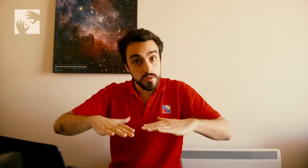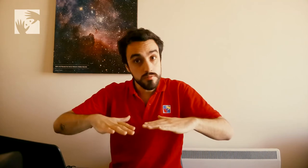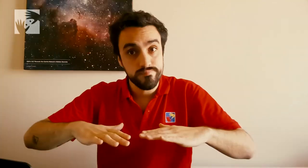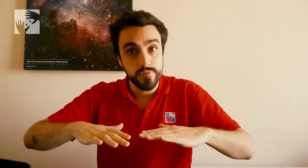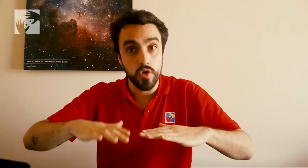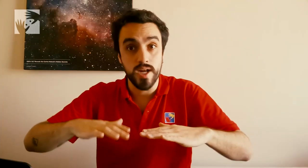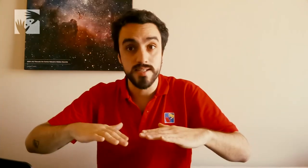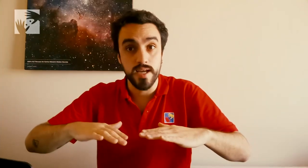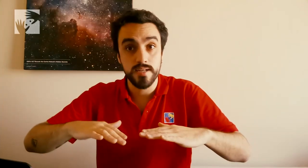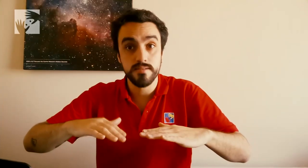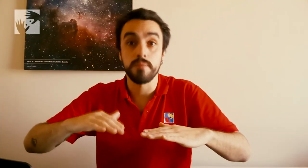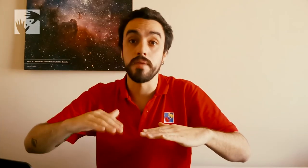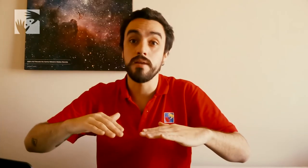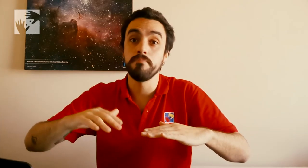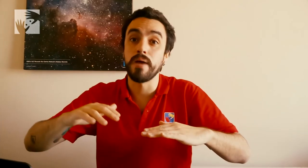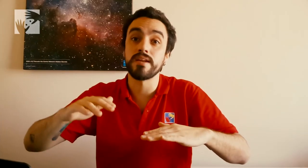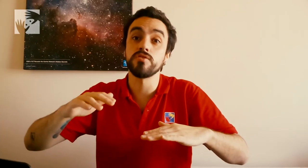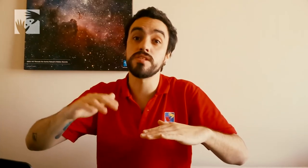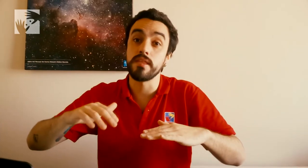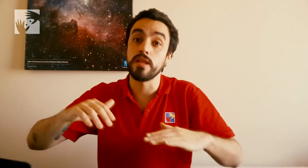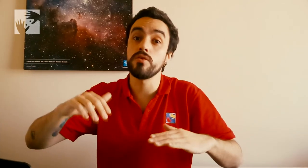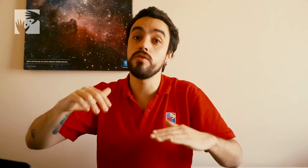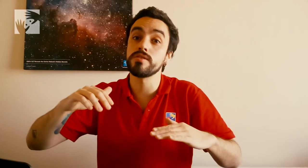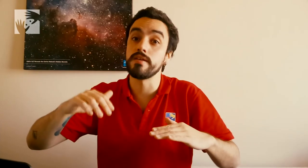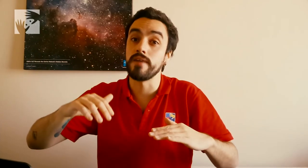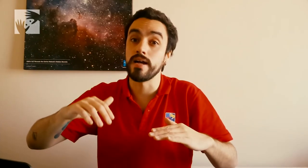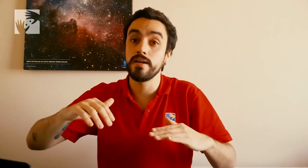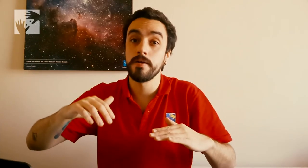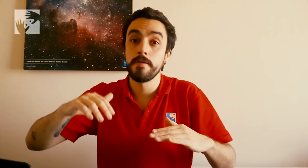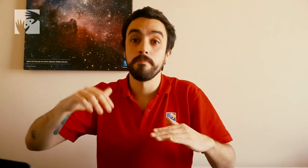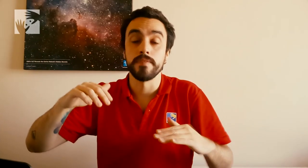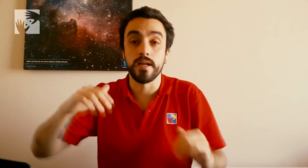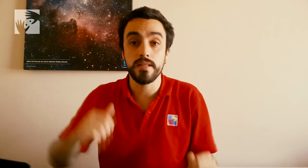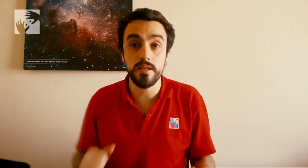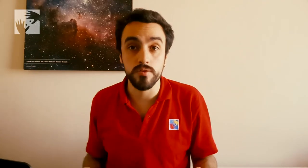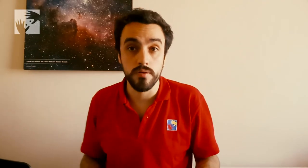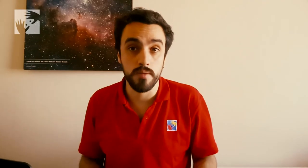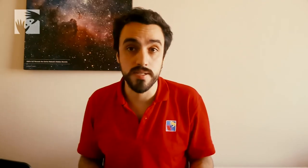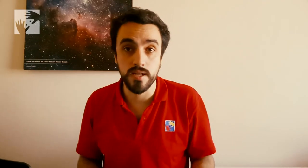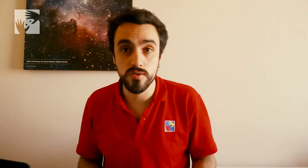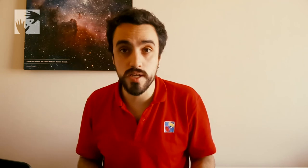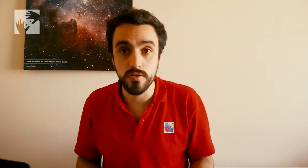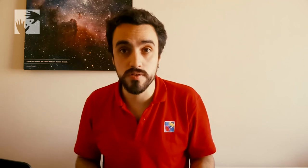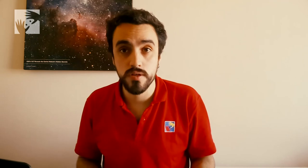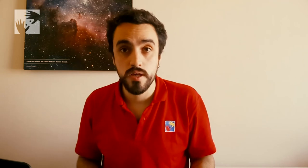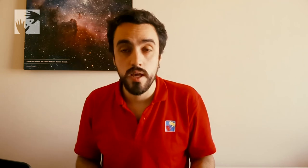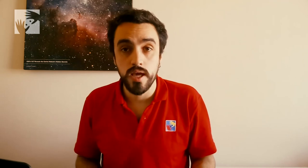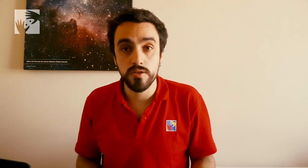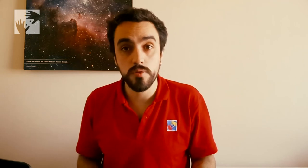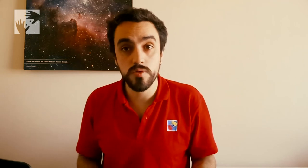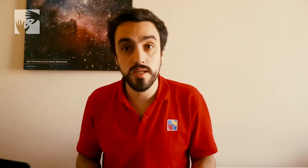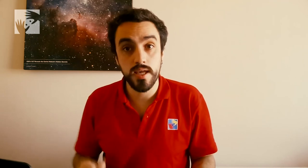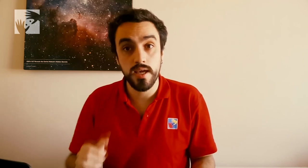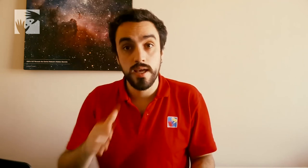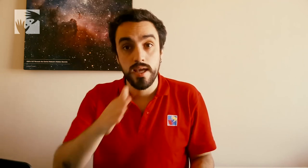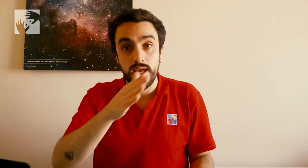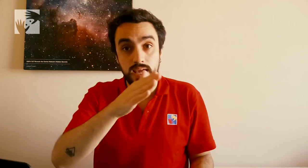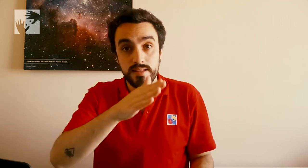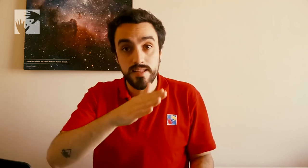los glaciares también van retrocediendo o se van derritiendo al pasar los años. Esto produce que este